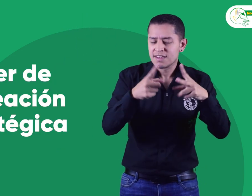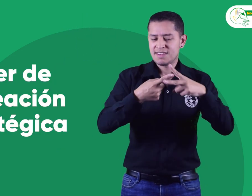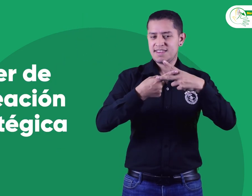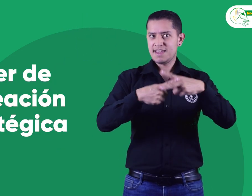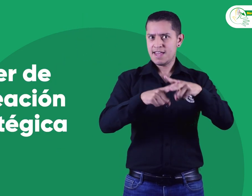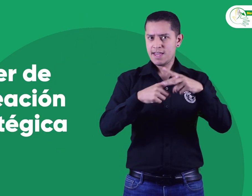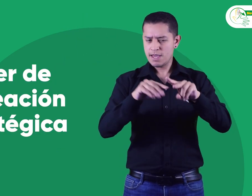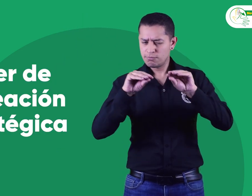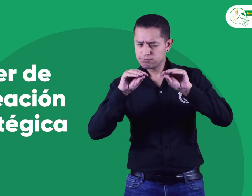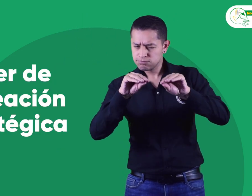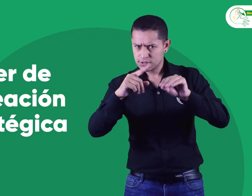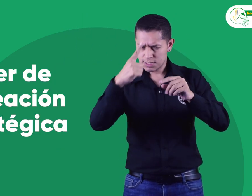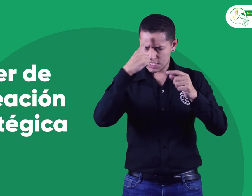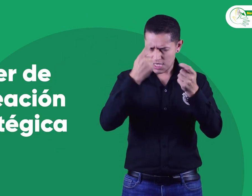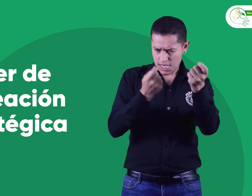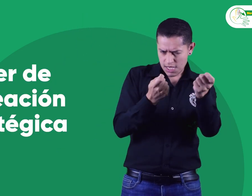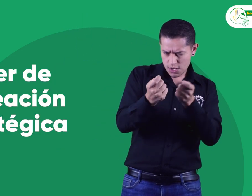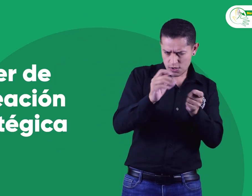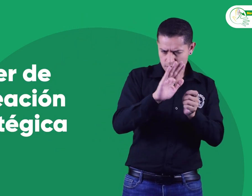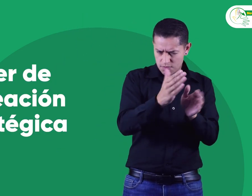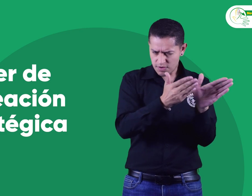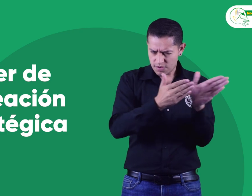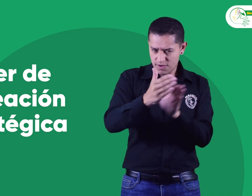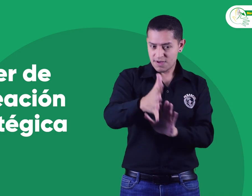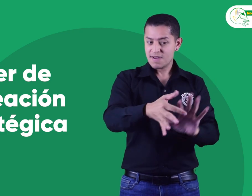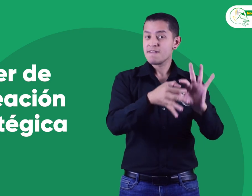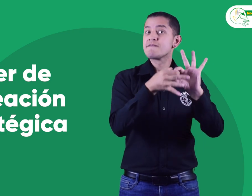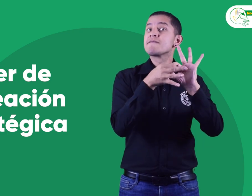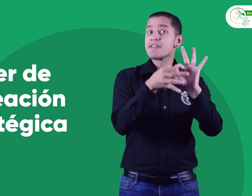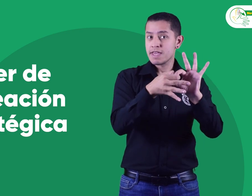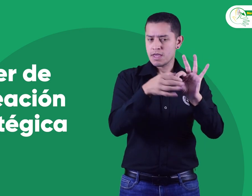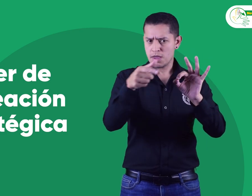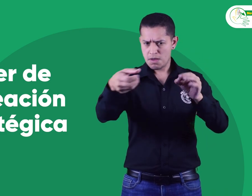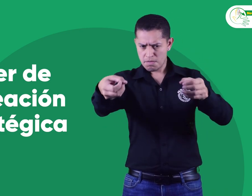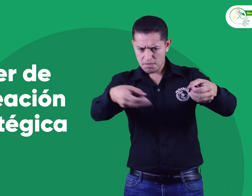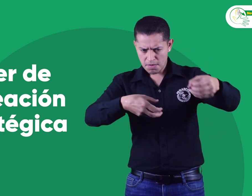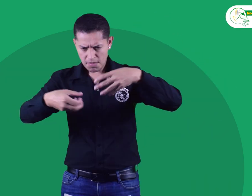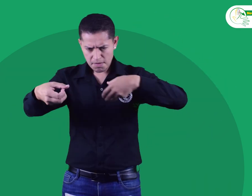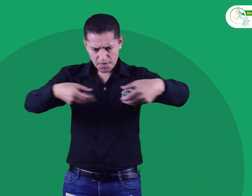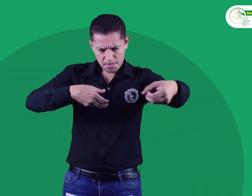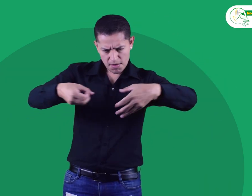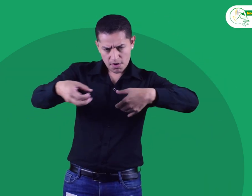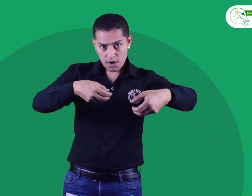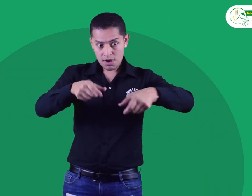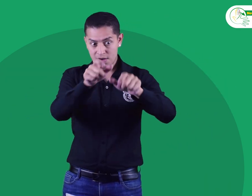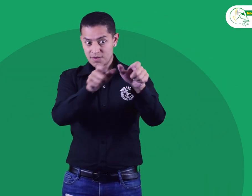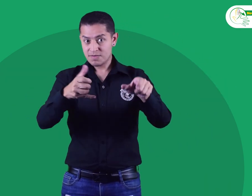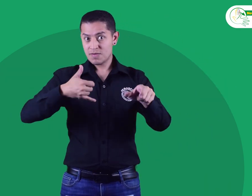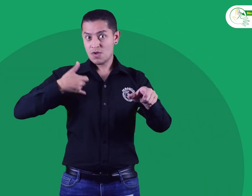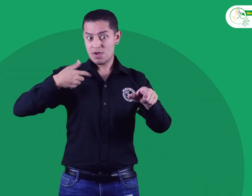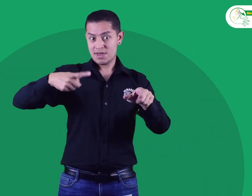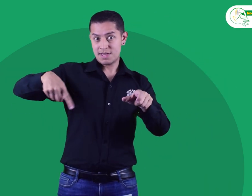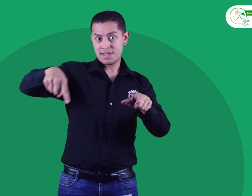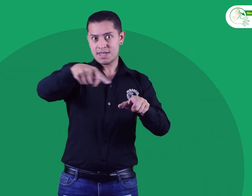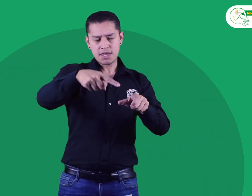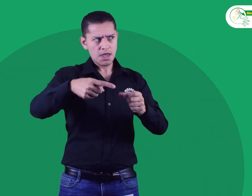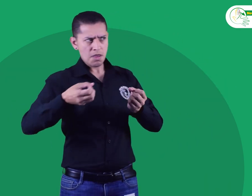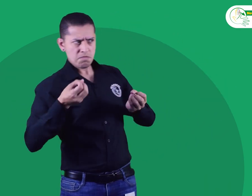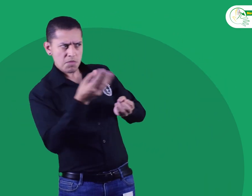FENASCOL, quien los orientó en relación a la planeación estratégica para FENASCOL. Fue un momento en donde los jóvenes aportaron según